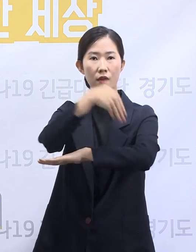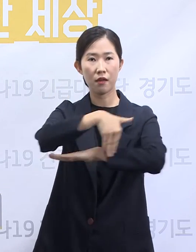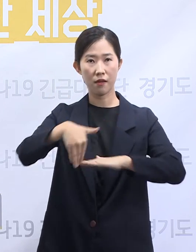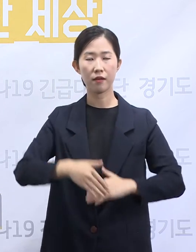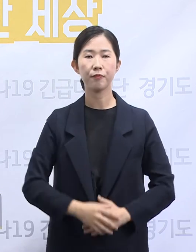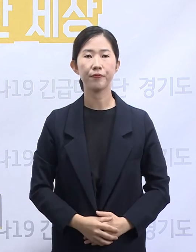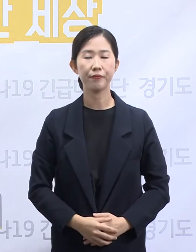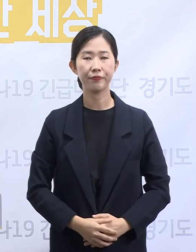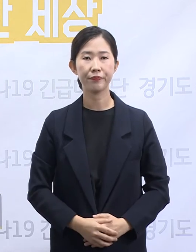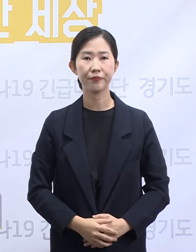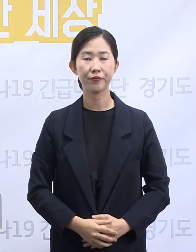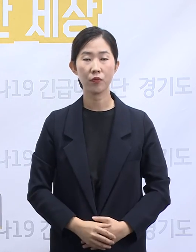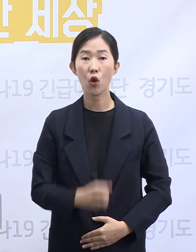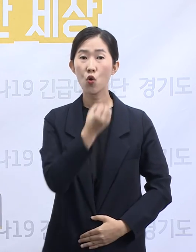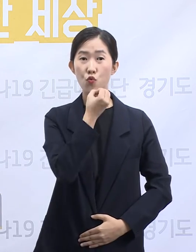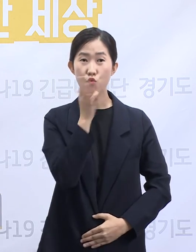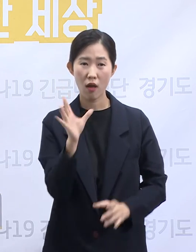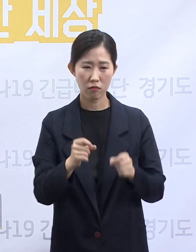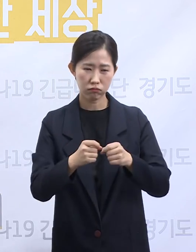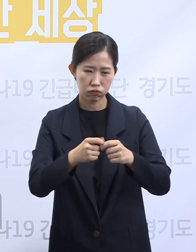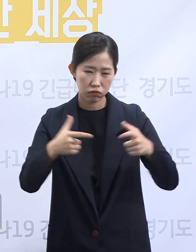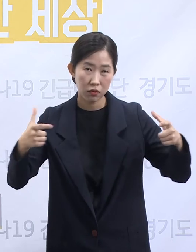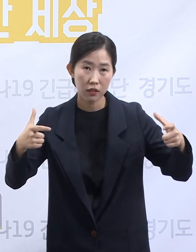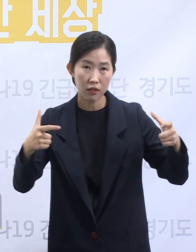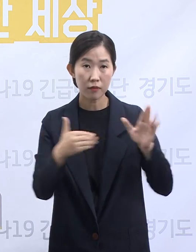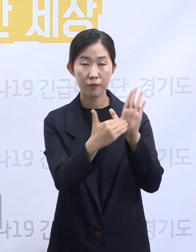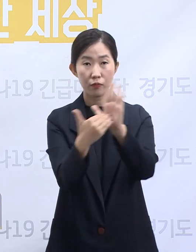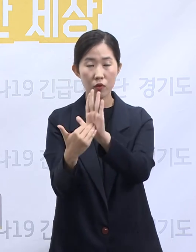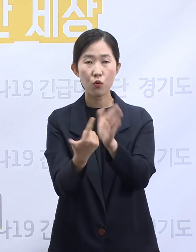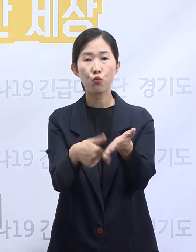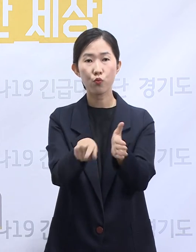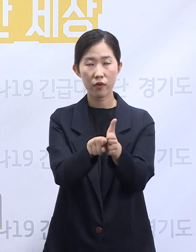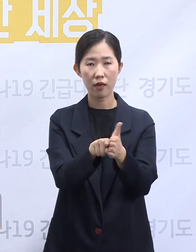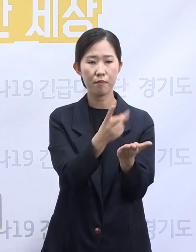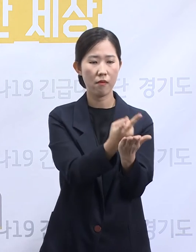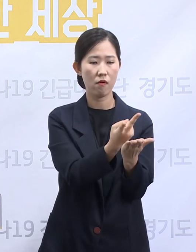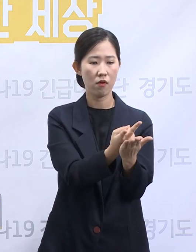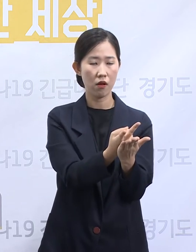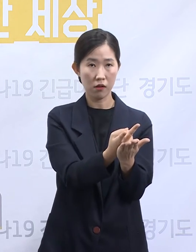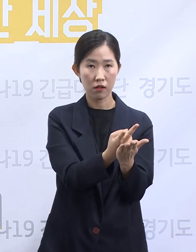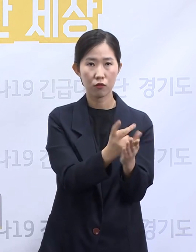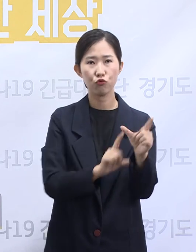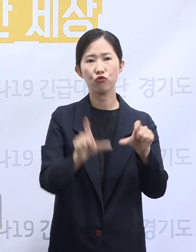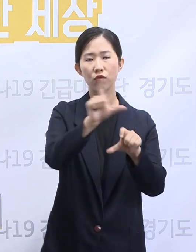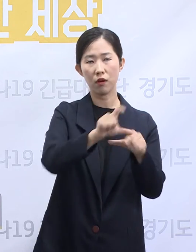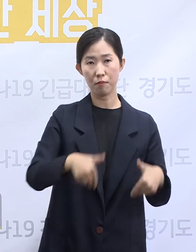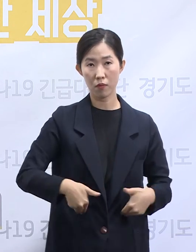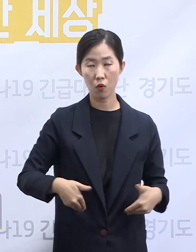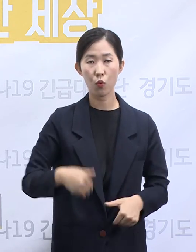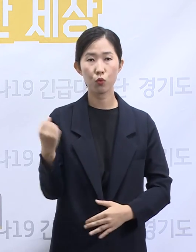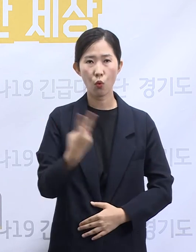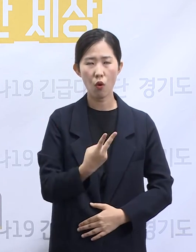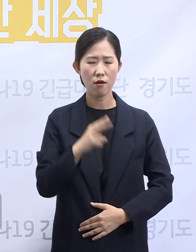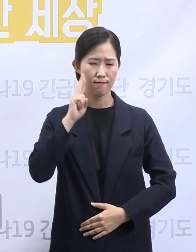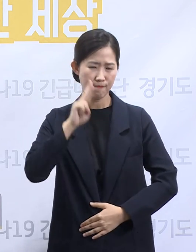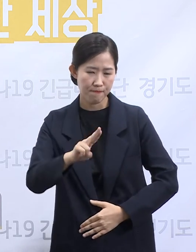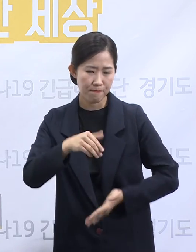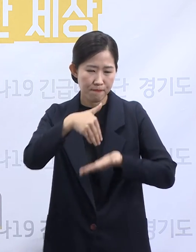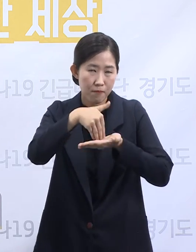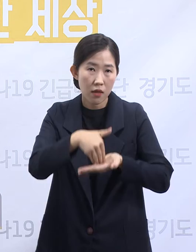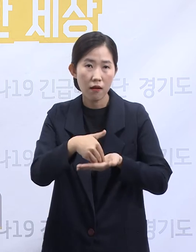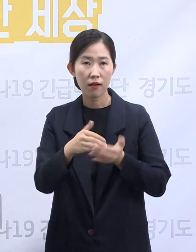유행 확산을 대비한 병상 자원의 추가 확보가 필요하며 경기도는 특히 중환자 병상 확보에 총력을 다하겠습니다.